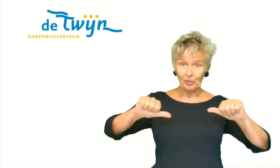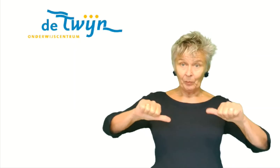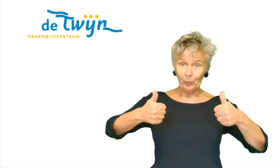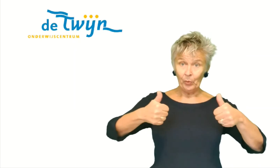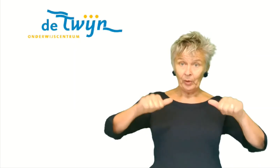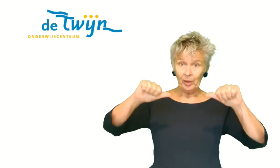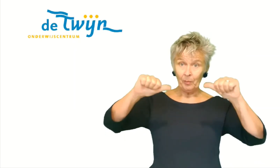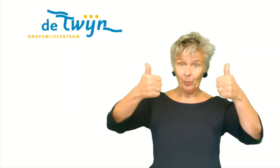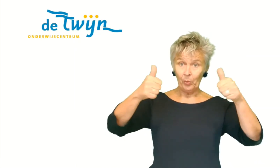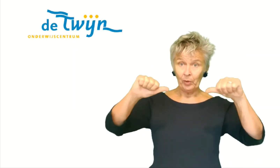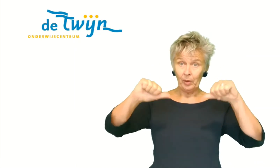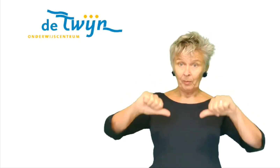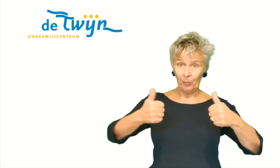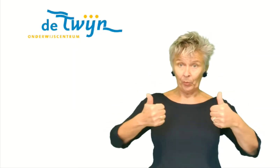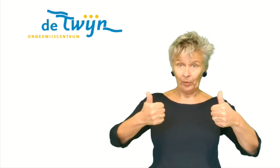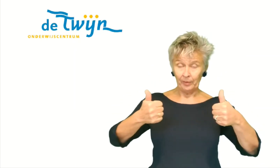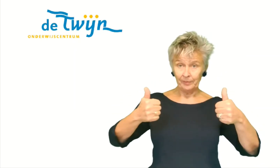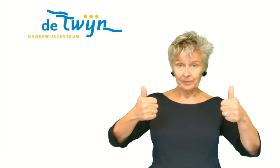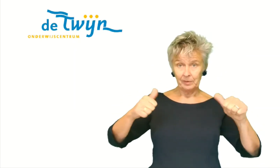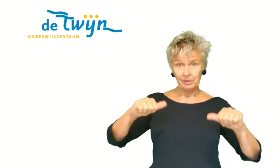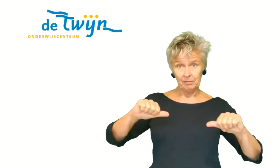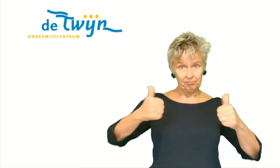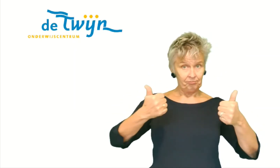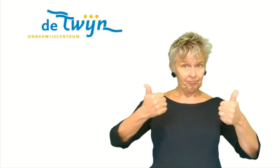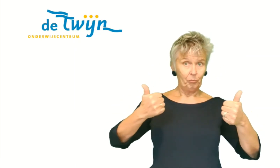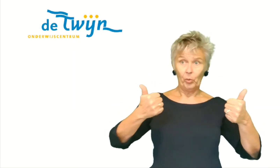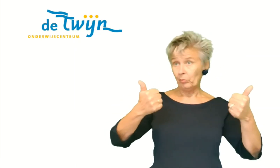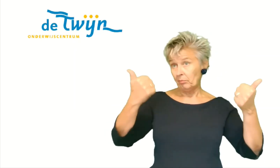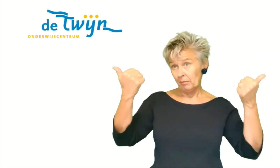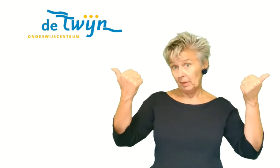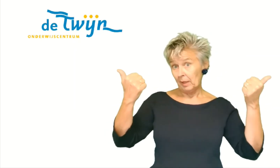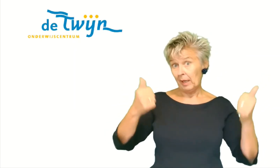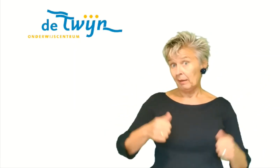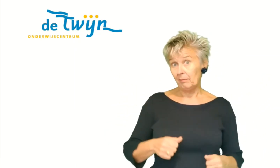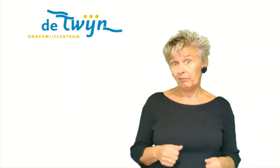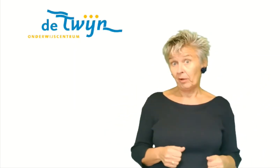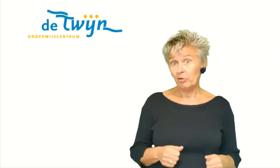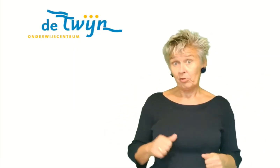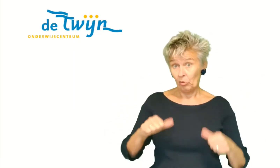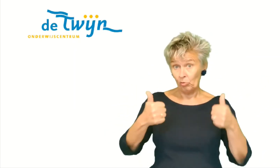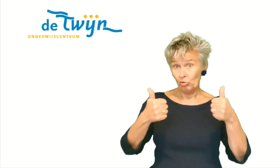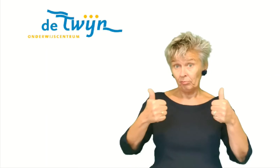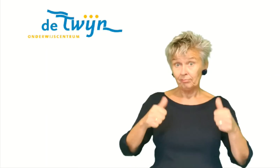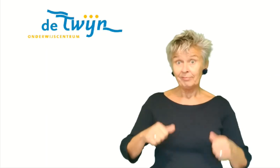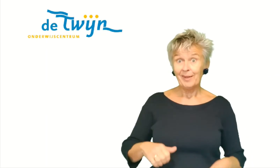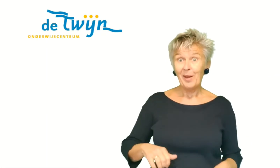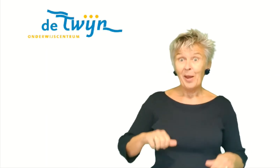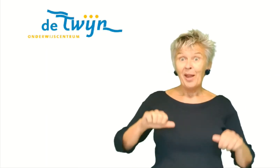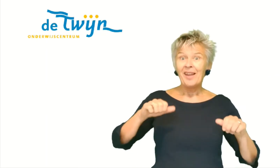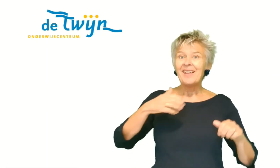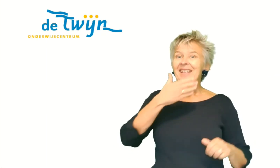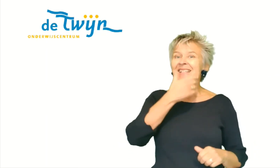Sinterklaasje, bonnen, bonnen, bonnen. Bon. Frans, goed.